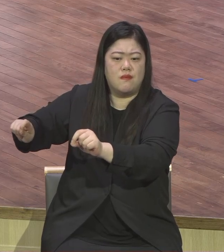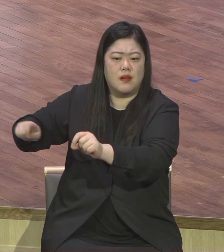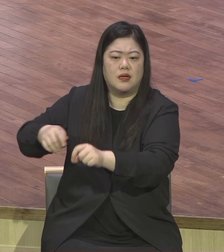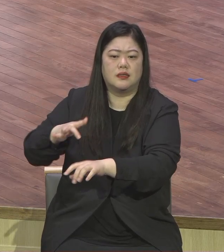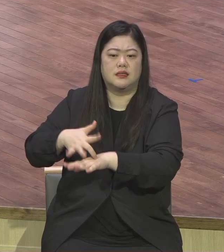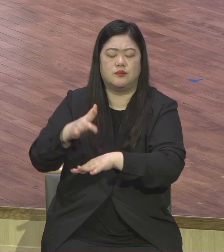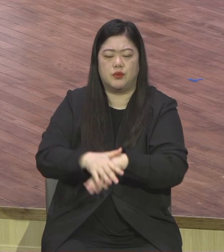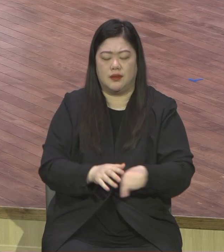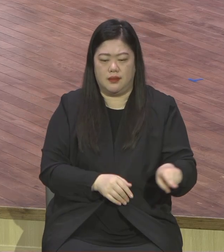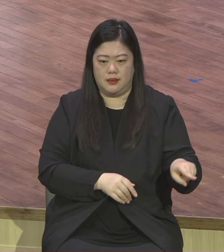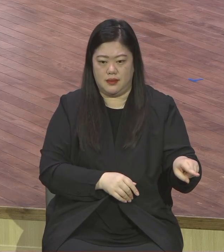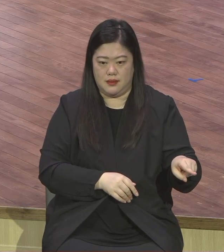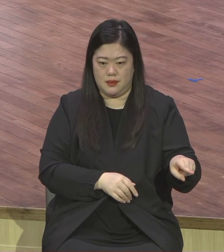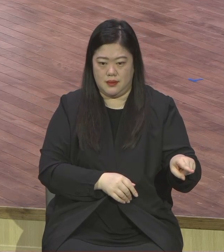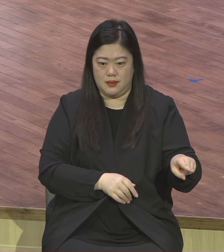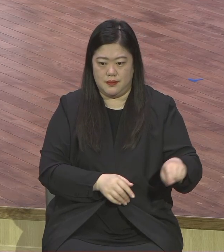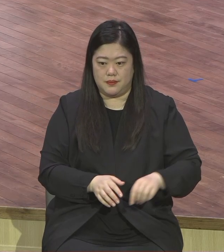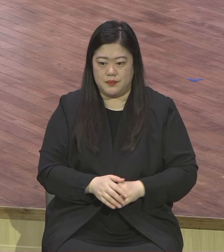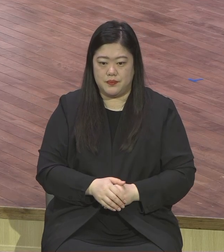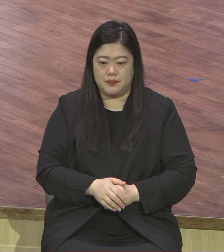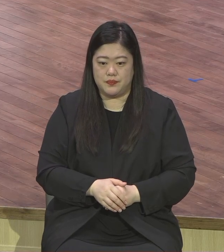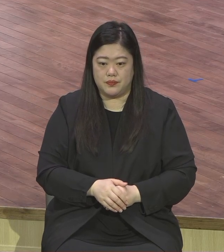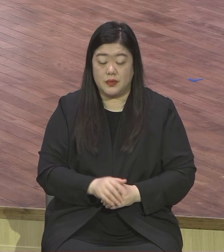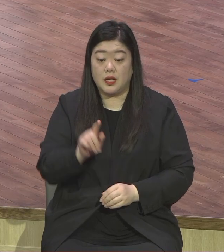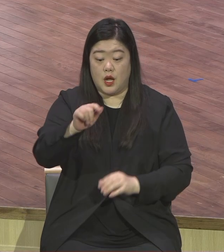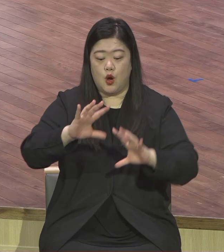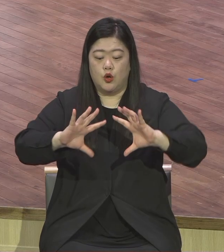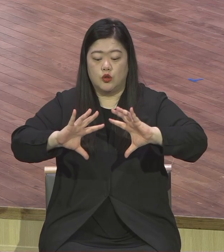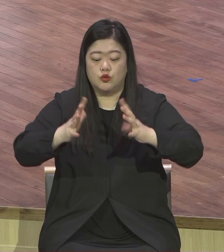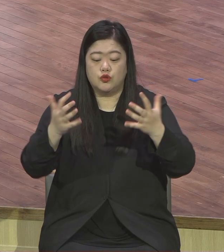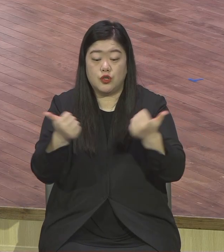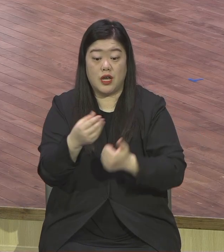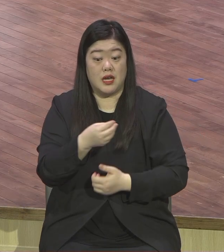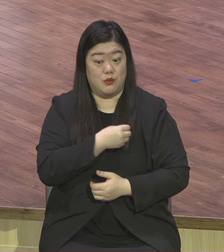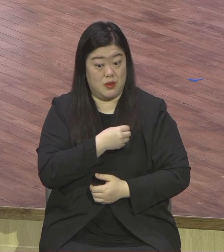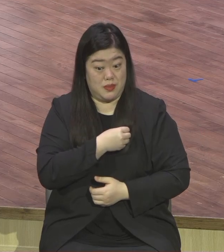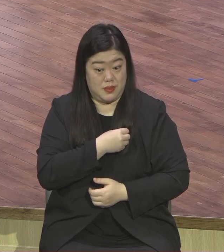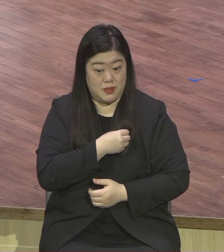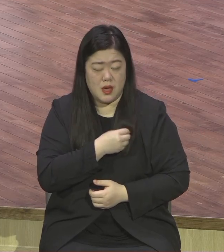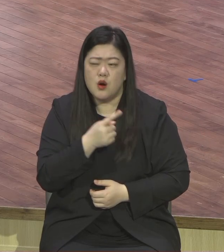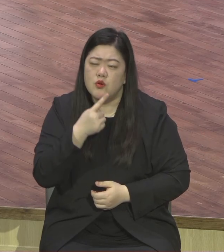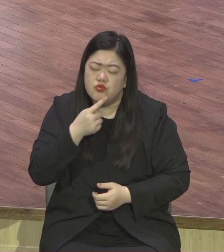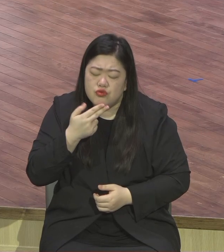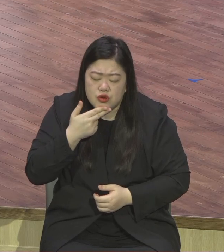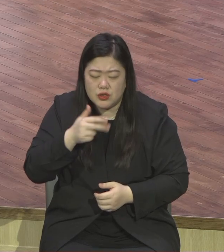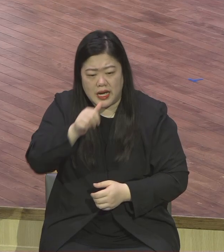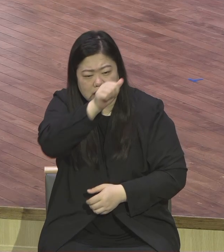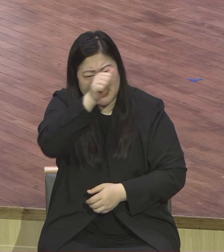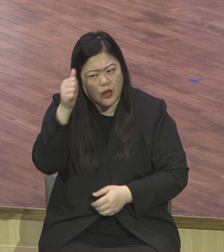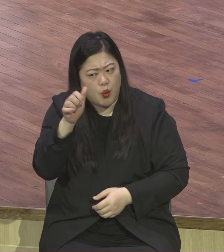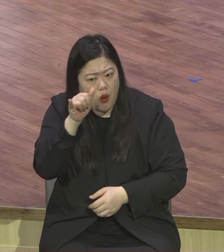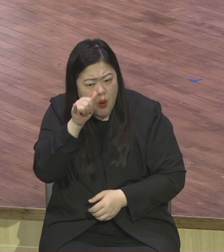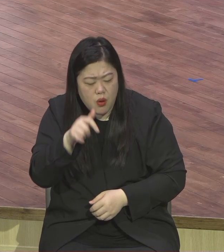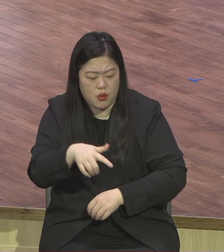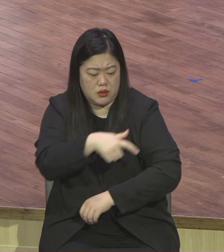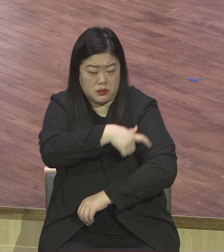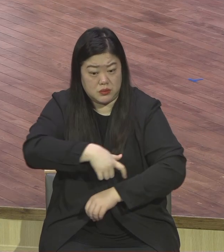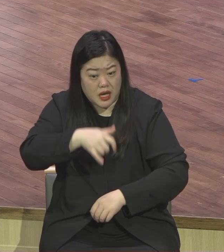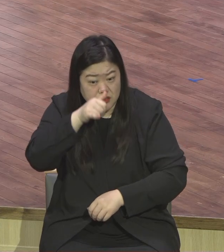정치인들은 권력이 최고지요. 집사도 있고 장노도 있죠. 교회 다니지요. 물어보세요.